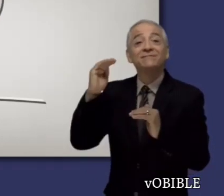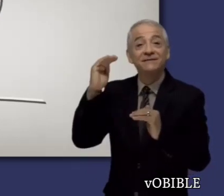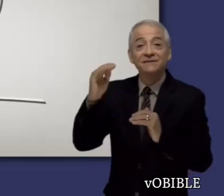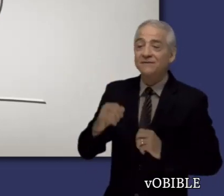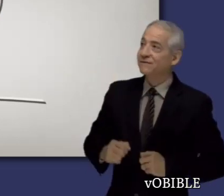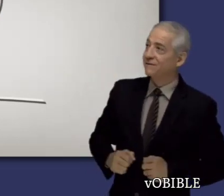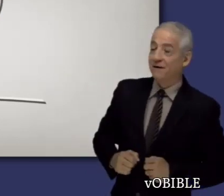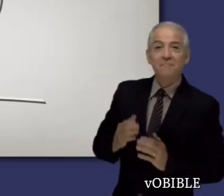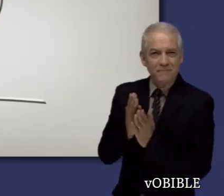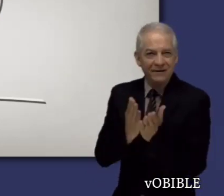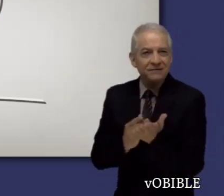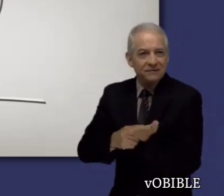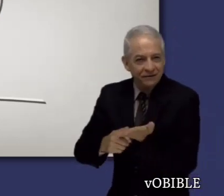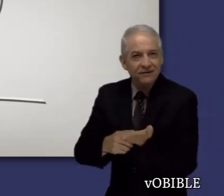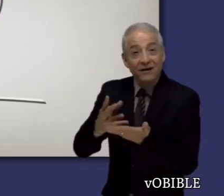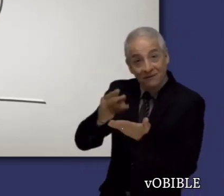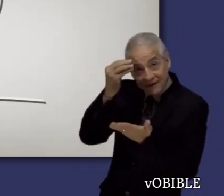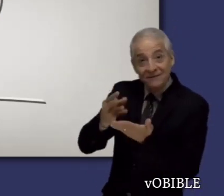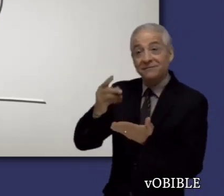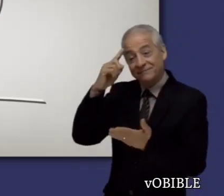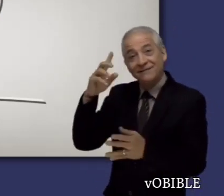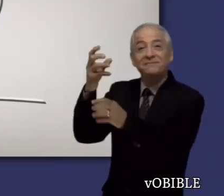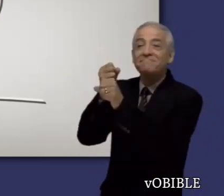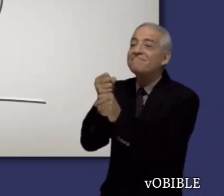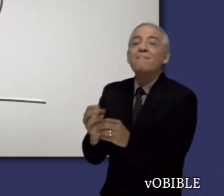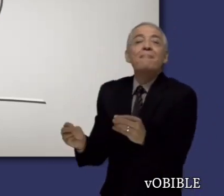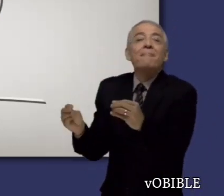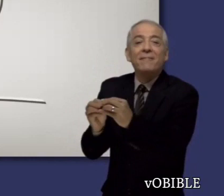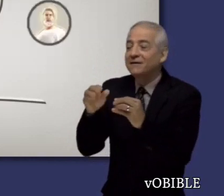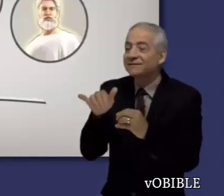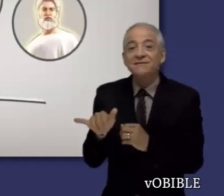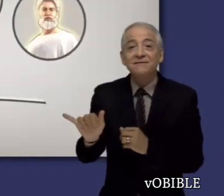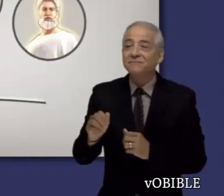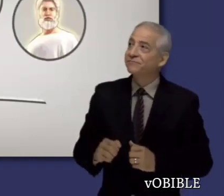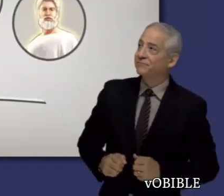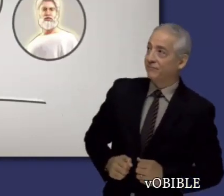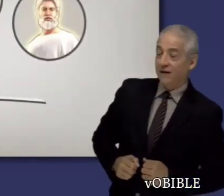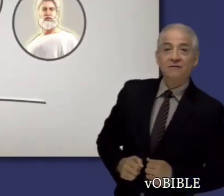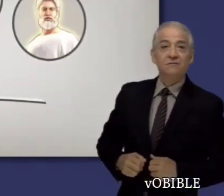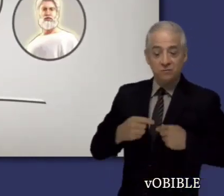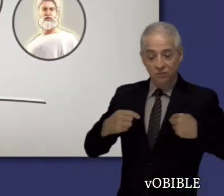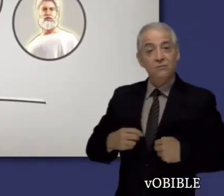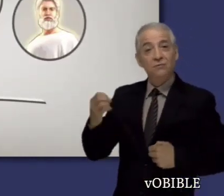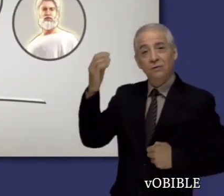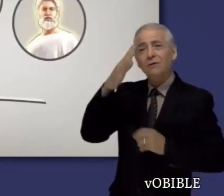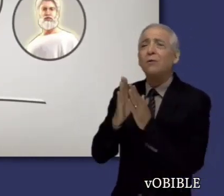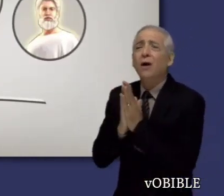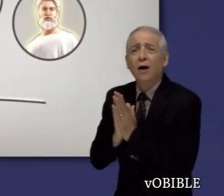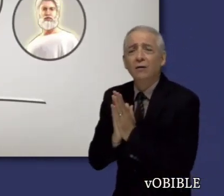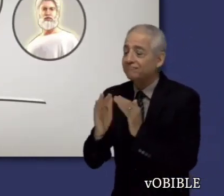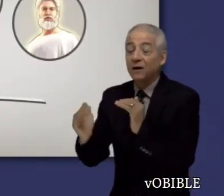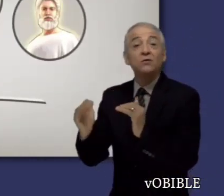en que podemos seguir perfeccionando nuestra fe mientras esperamos el fin del mundo de Satanás y en que Dios usa a